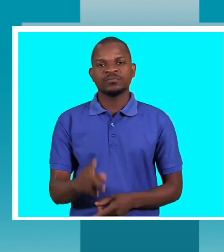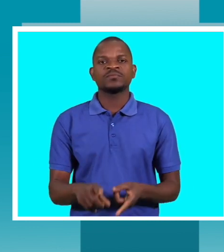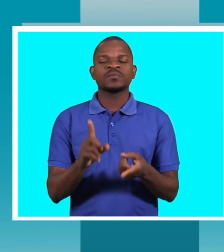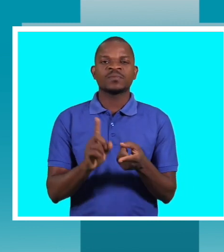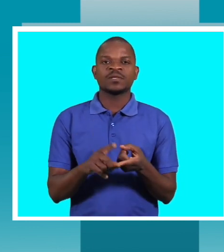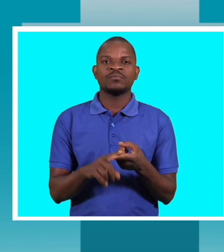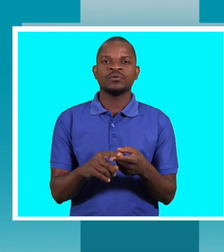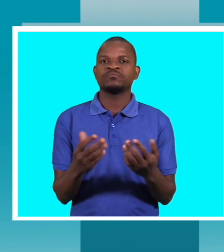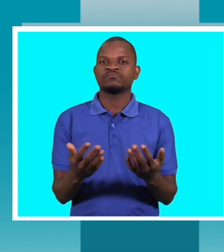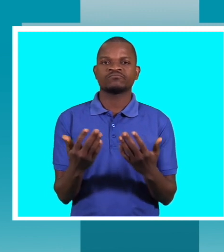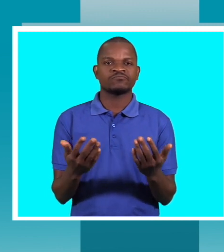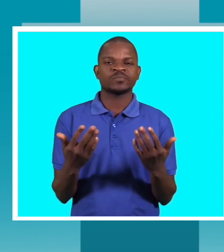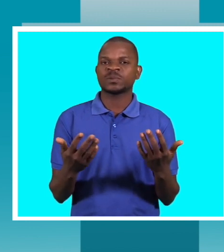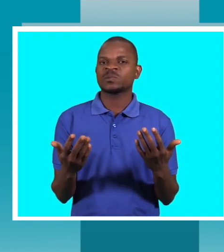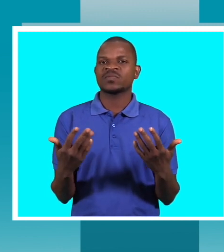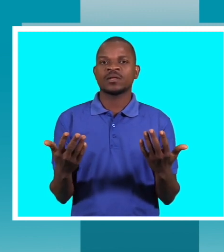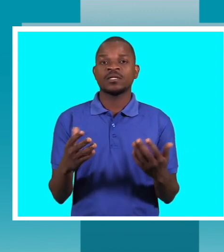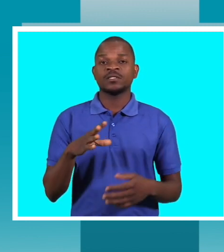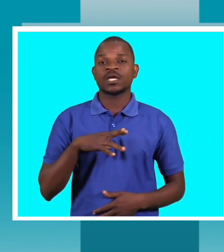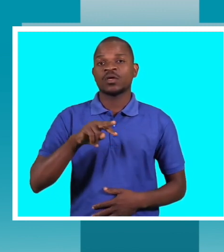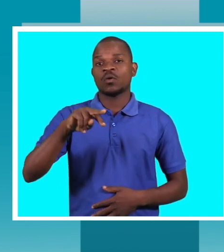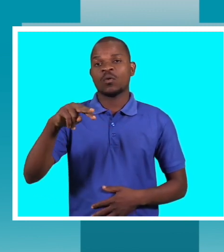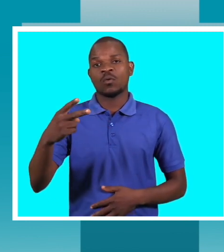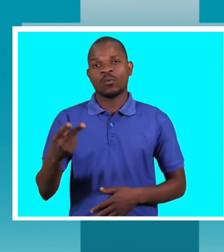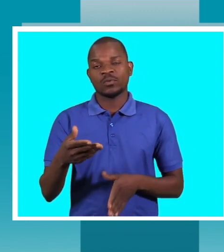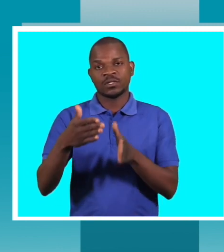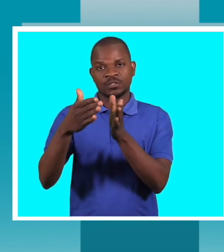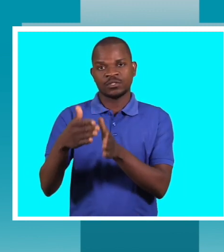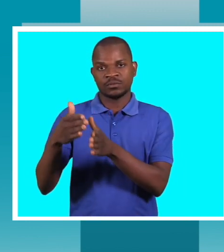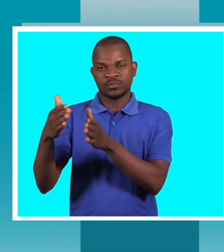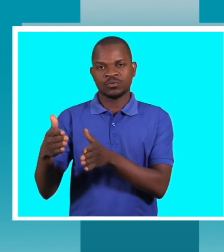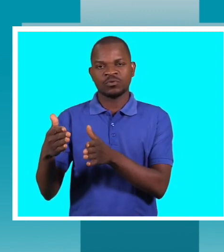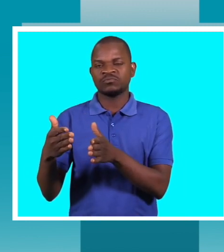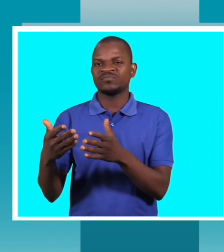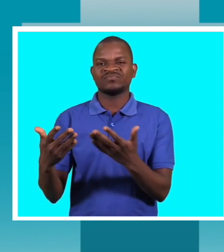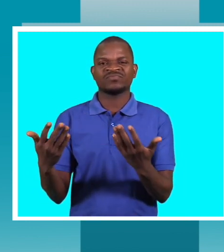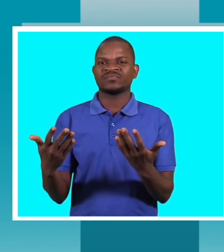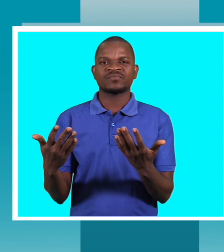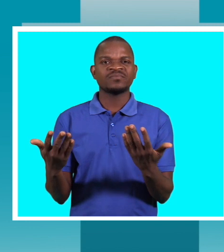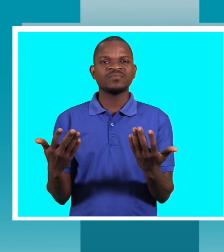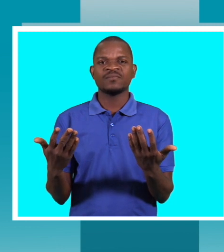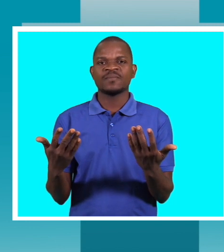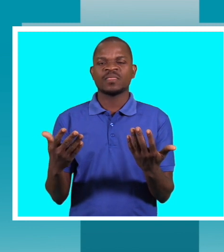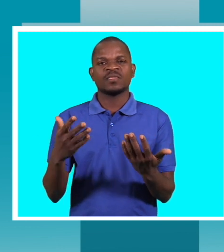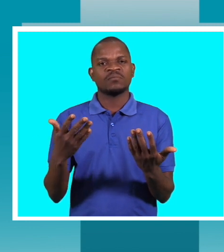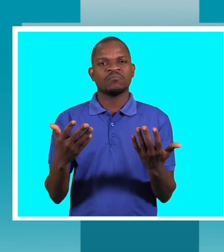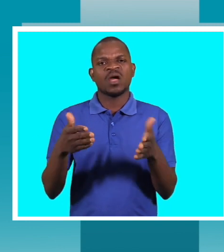E também há pessoas que têm uma